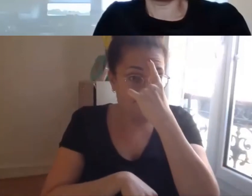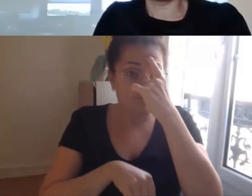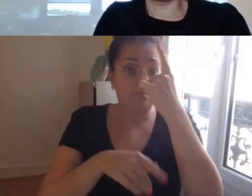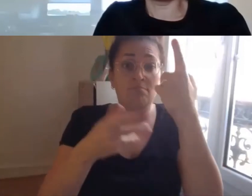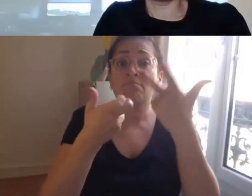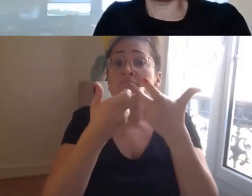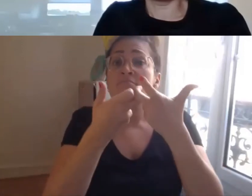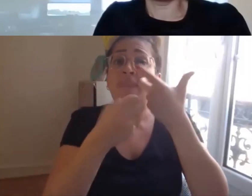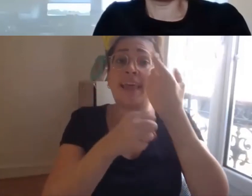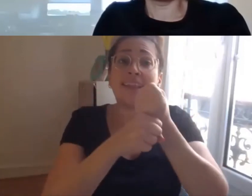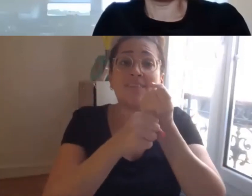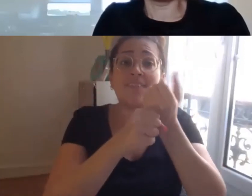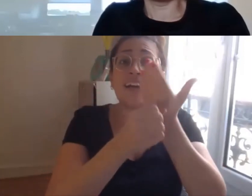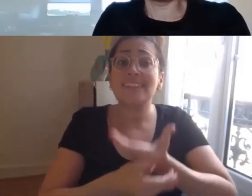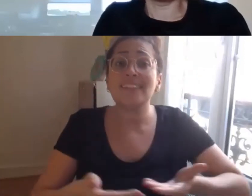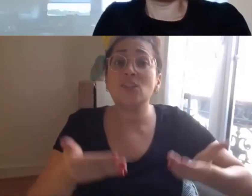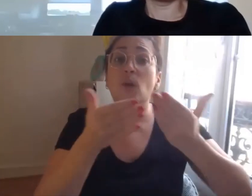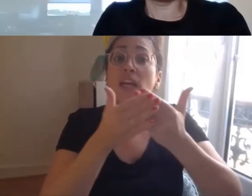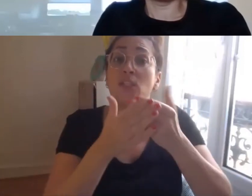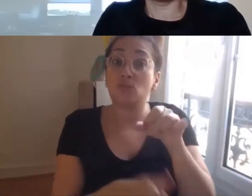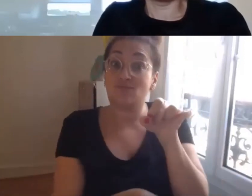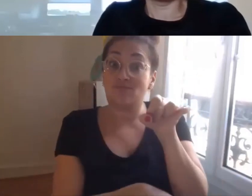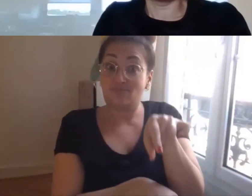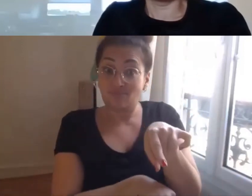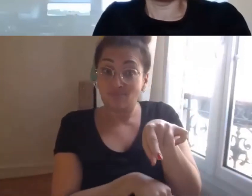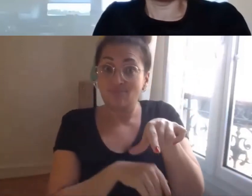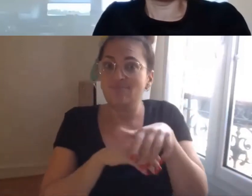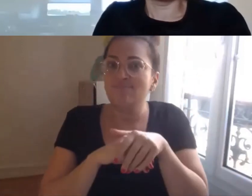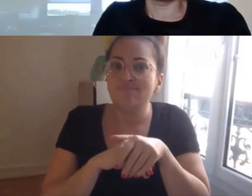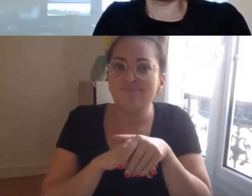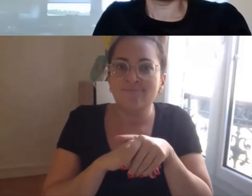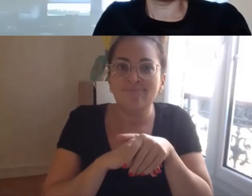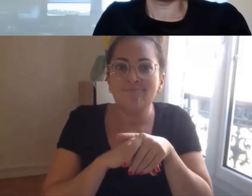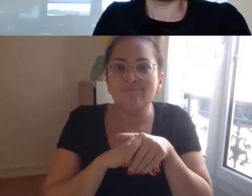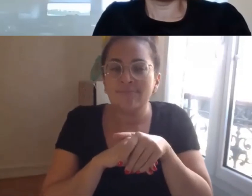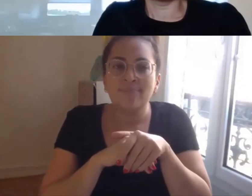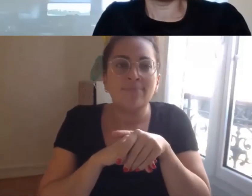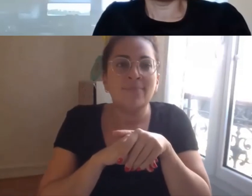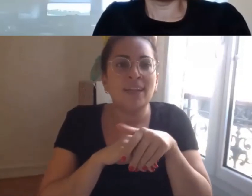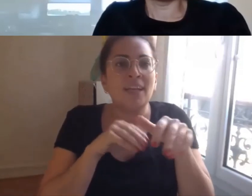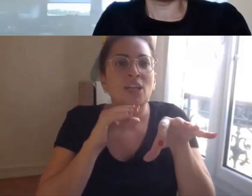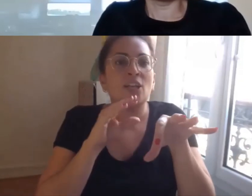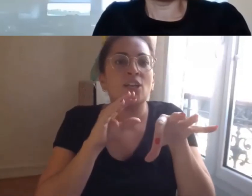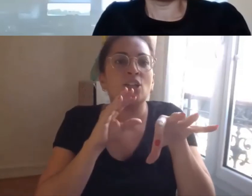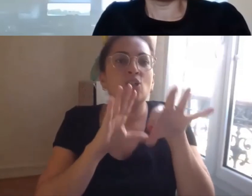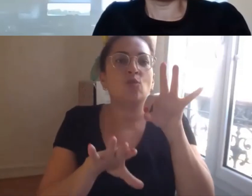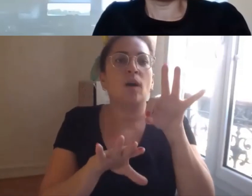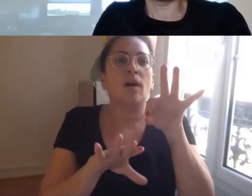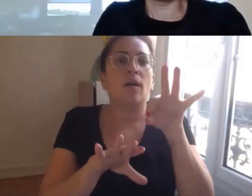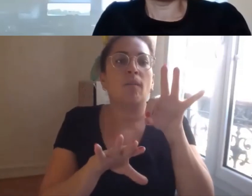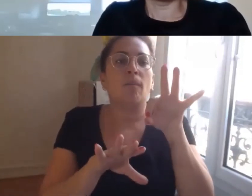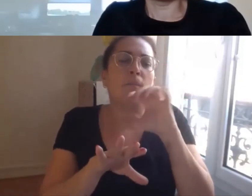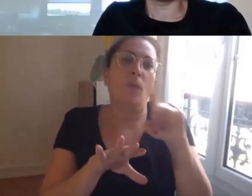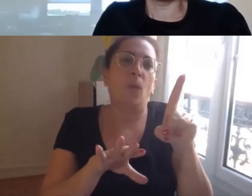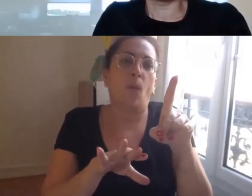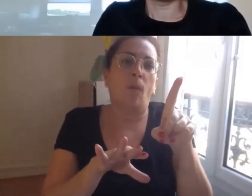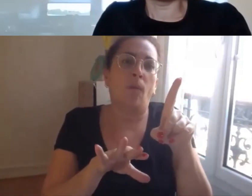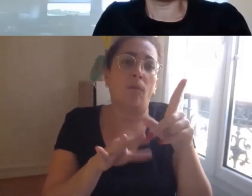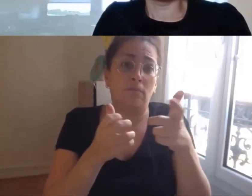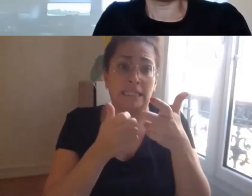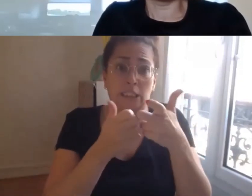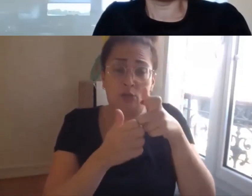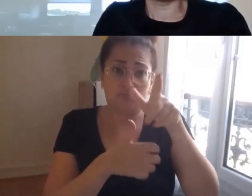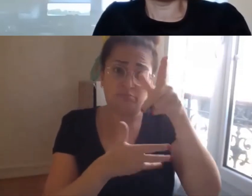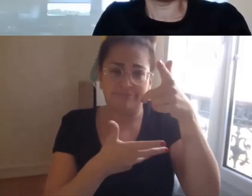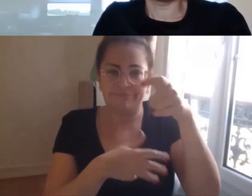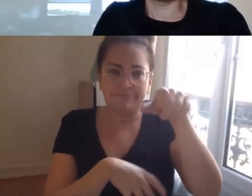on se trouve face à une contre-sélection c'est-à-dire non seulement la personne handicapée est largement aussi performante